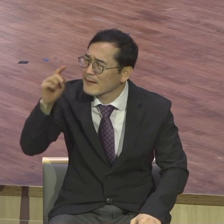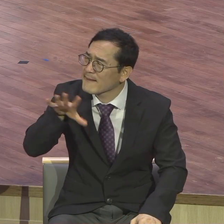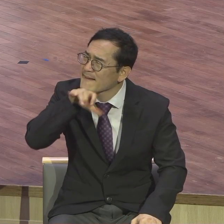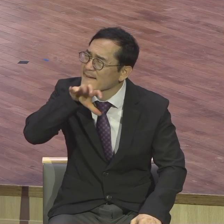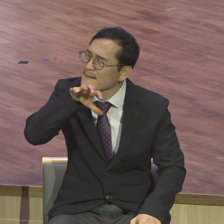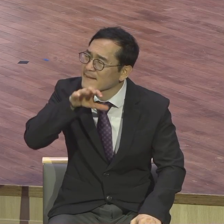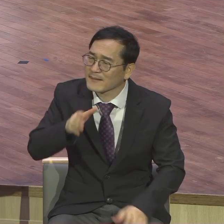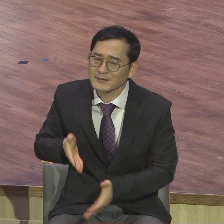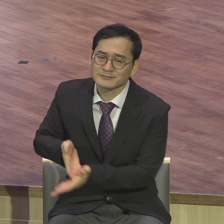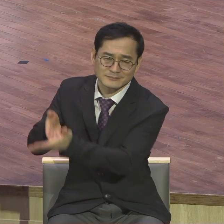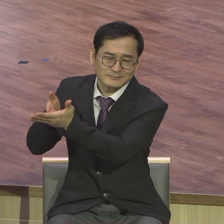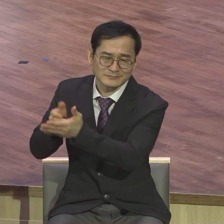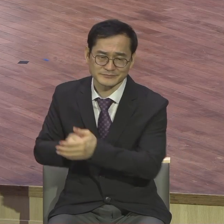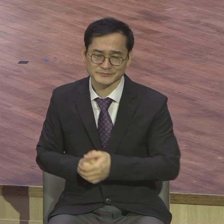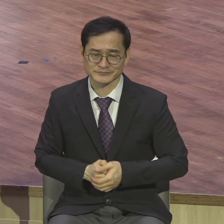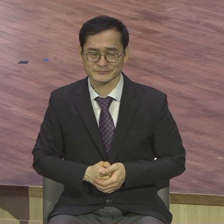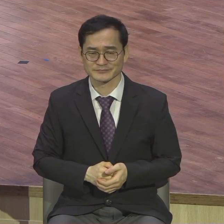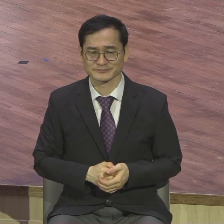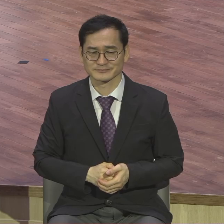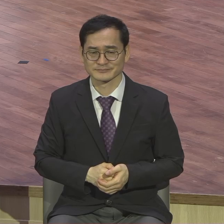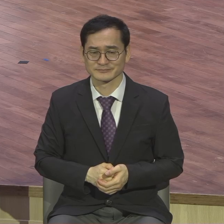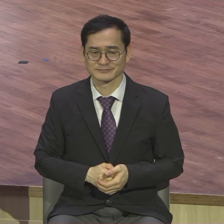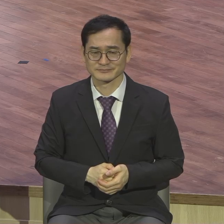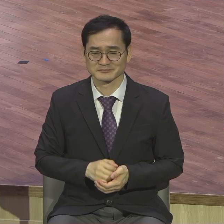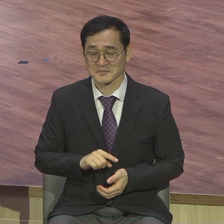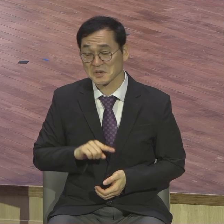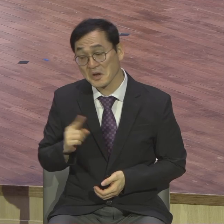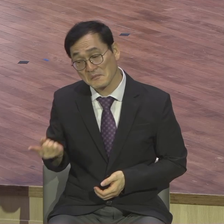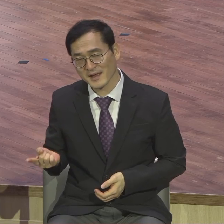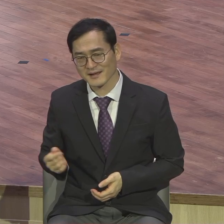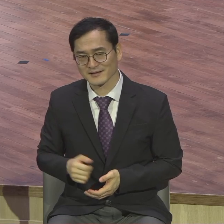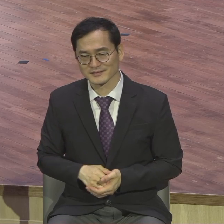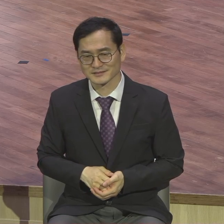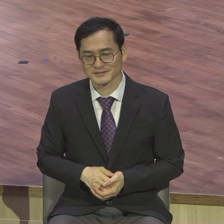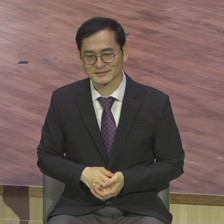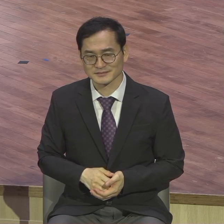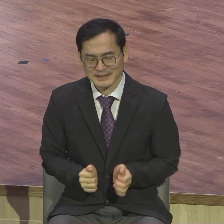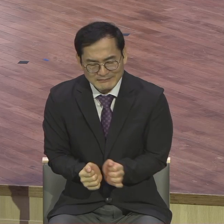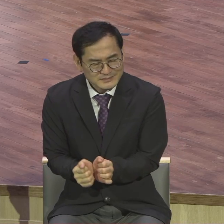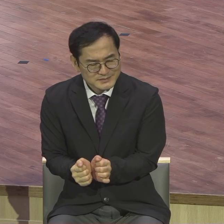이렇게 불평을 할 때 그 옆에서 같이 끌려가는 사람이 이렇게 말했어